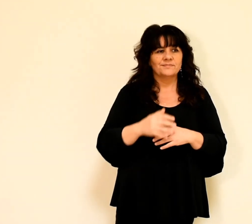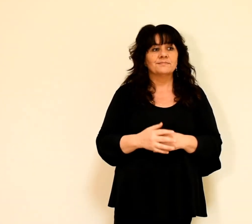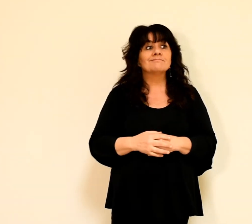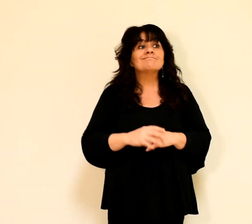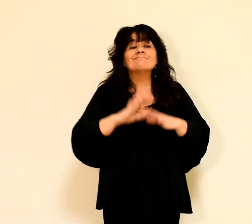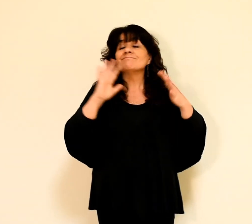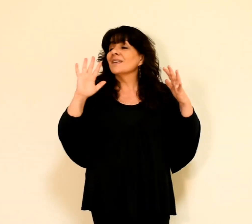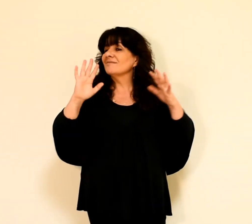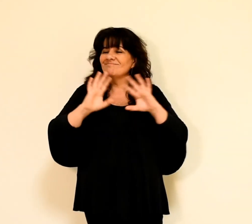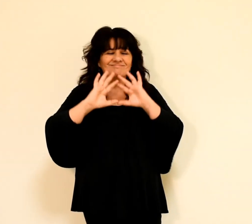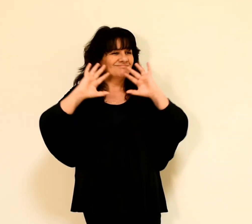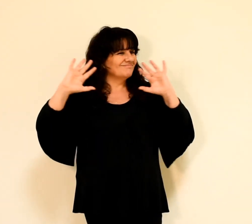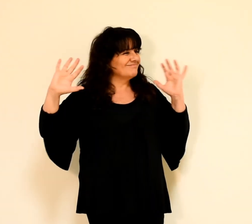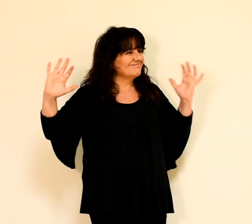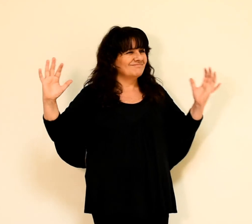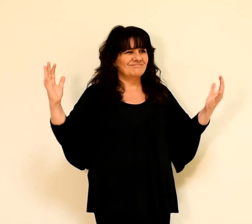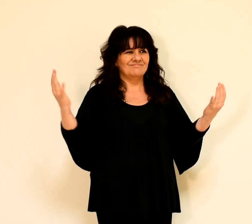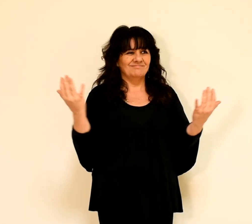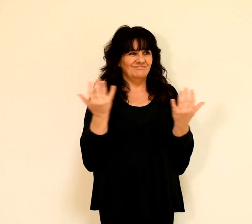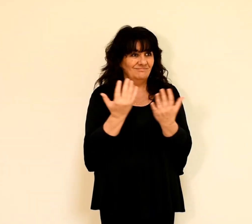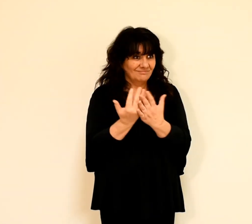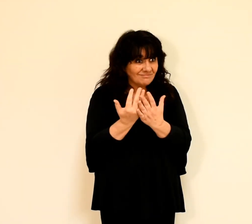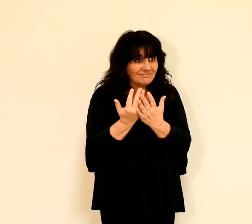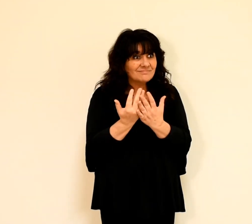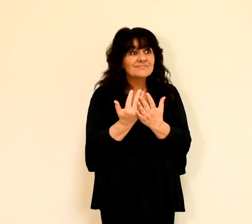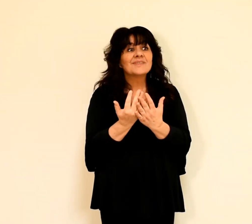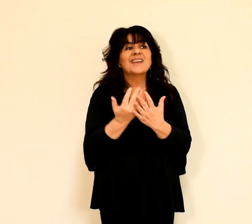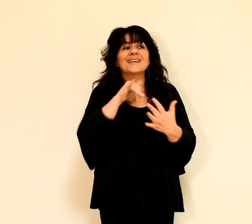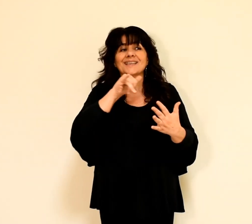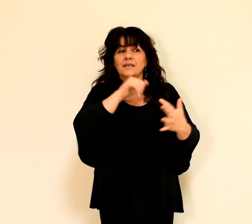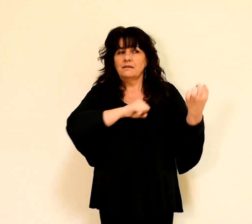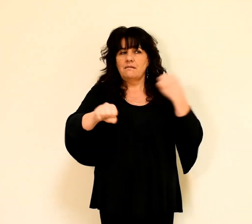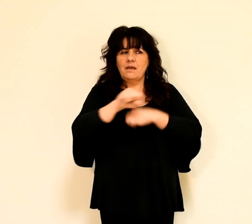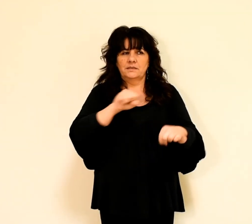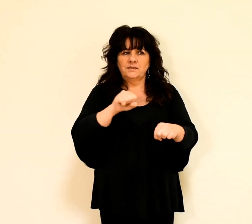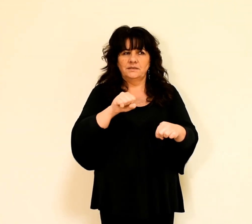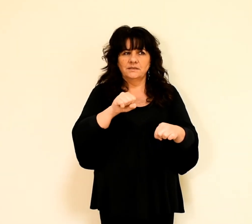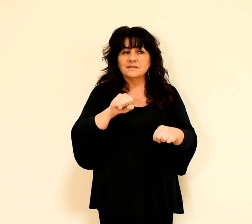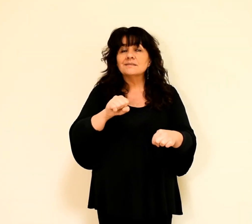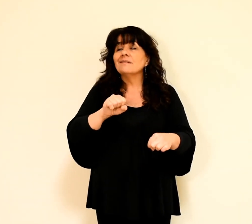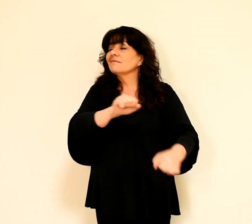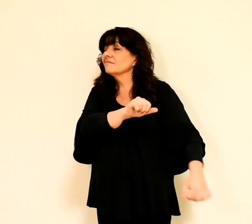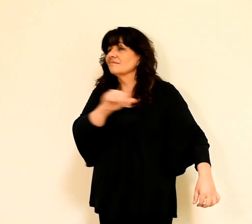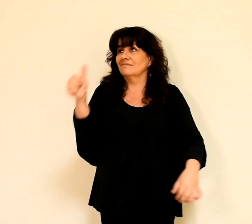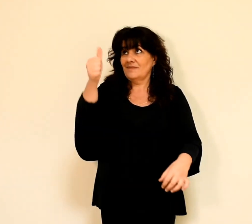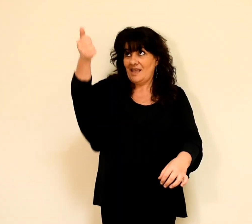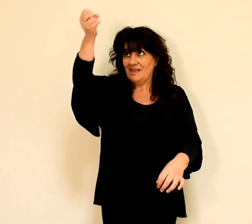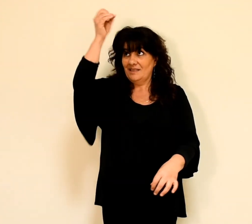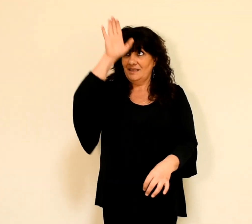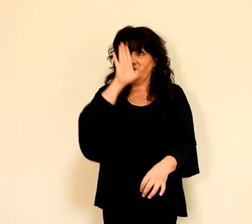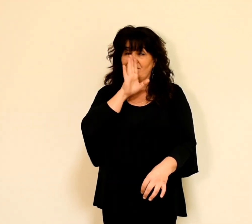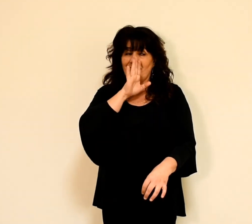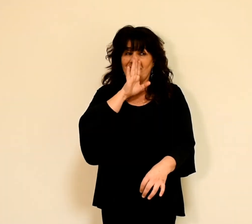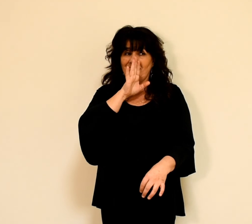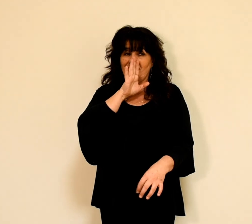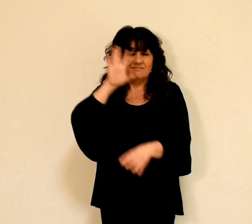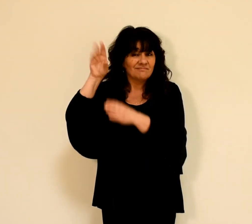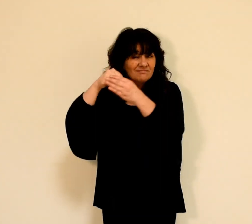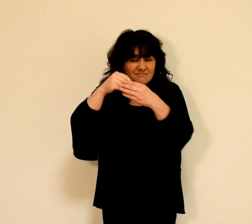Mais, celui qui agit en tout cela, c'est l'unique et même esprit. Il distribue ses dons